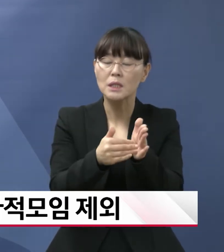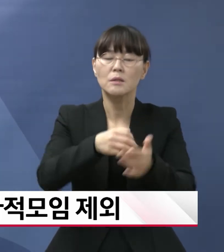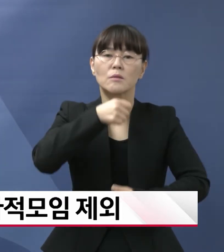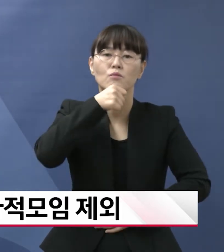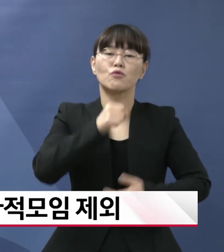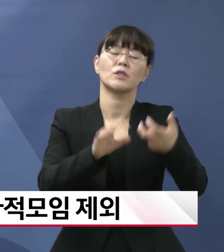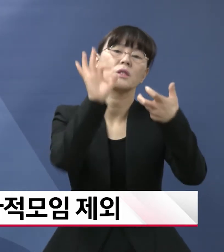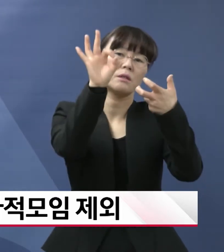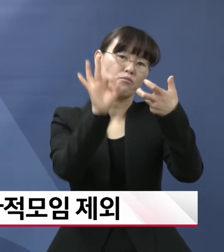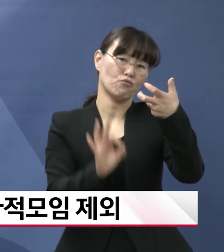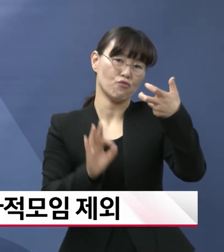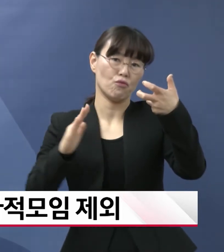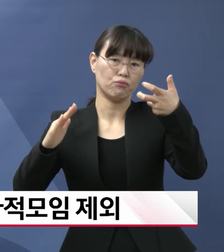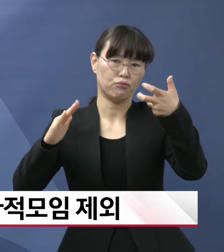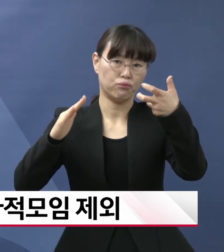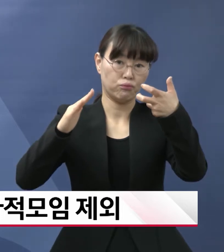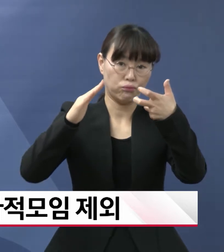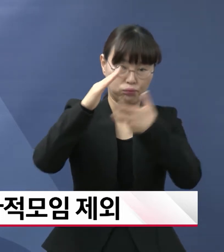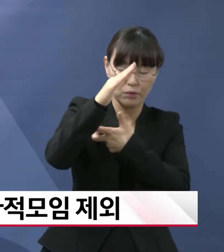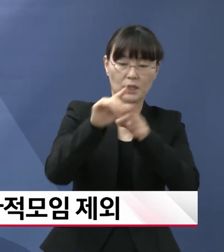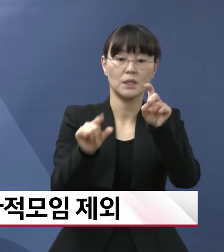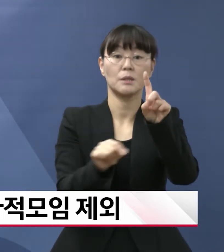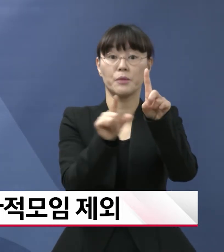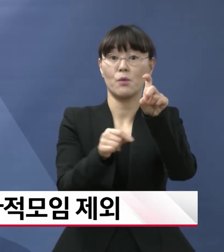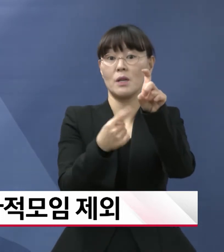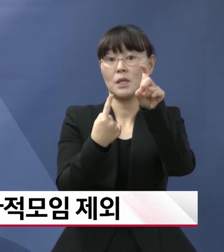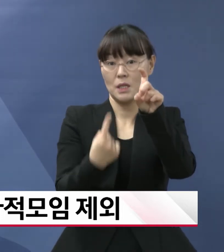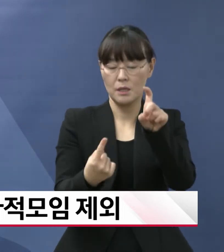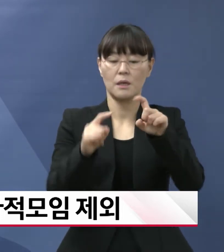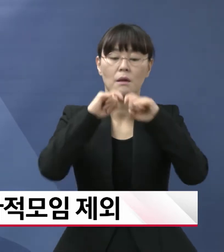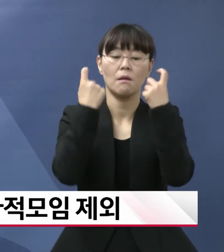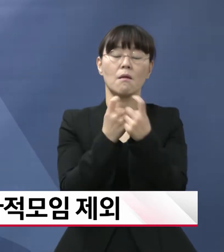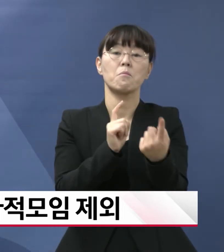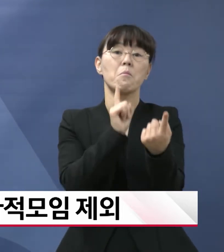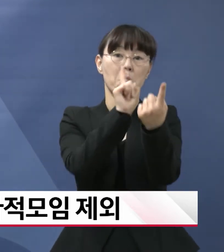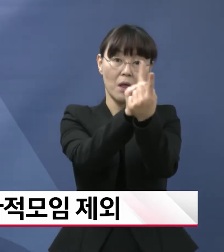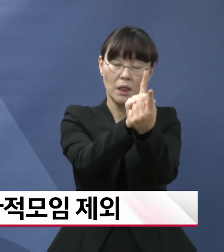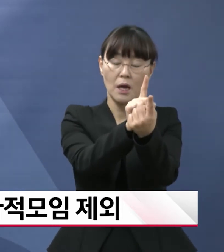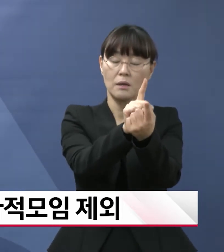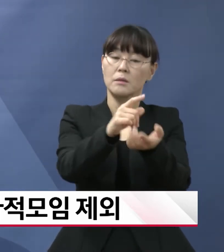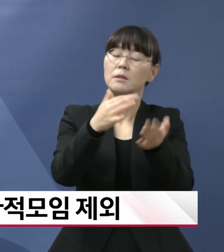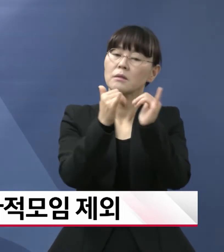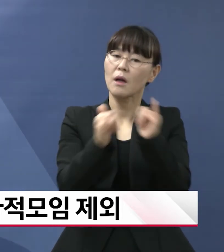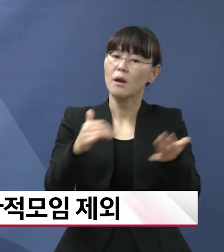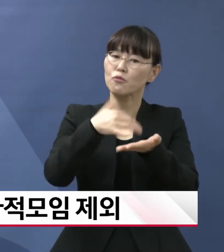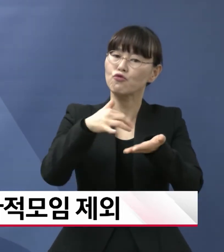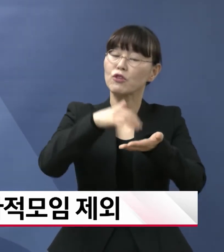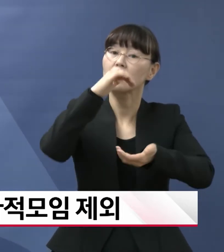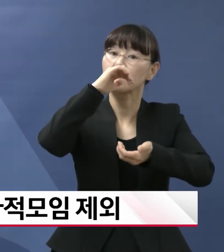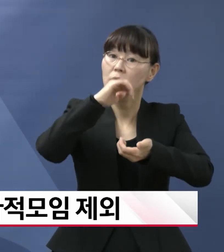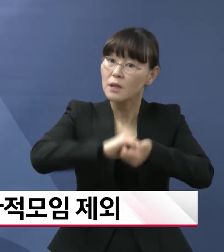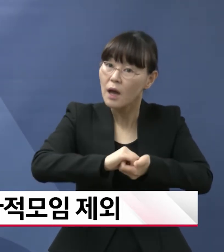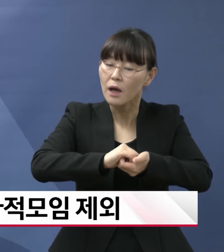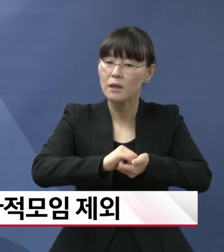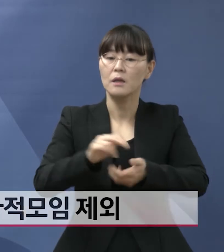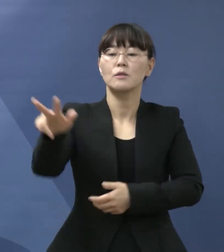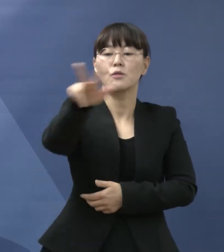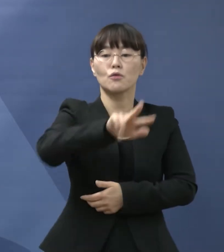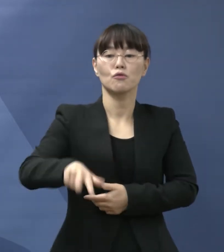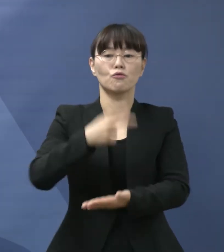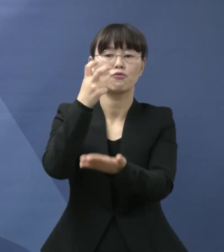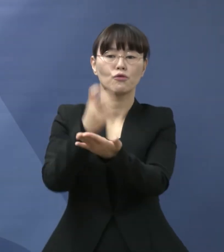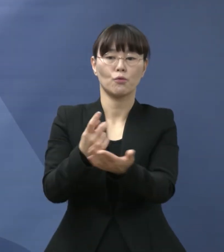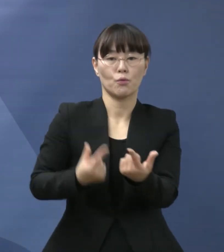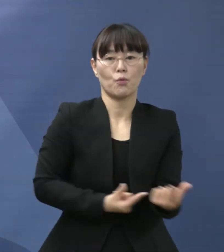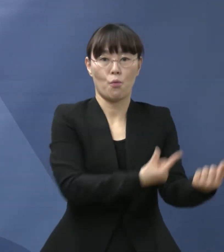% 이상에 도달하여 11월 1일부터 사적 모임 인원을 제외한 전국이 동일 기준으로